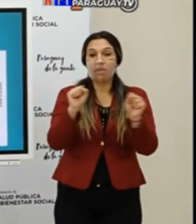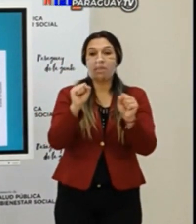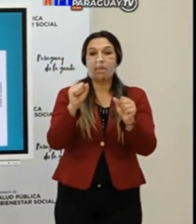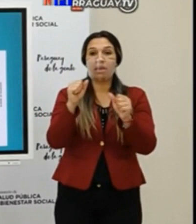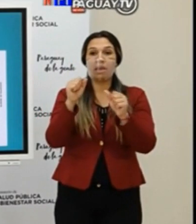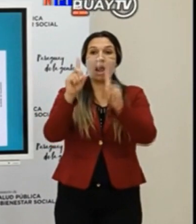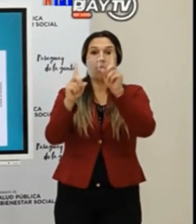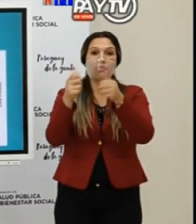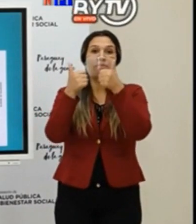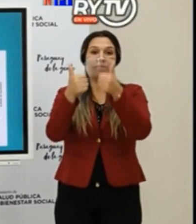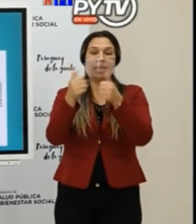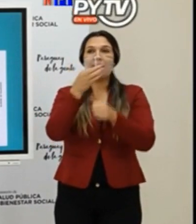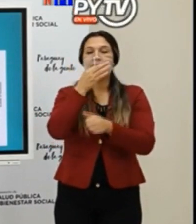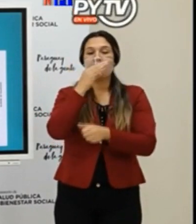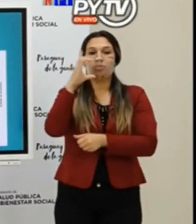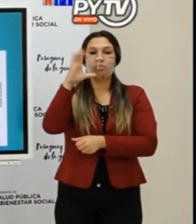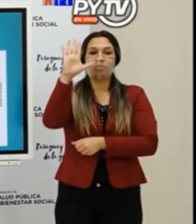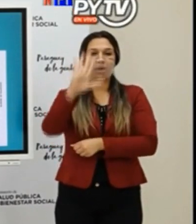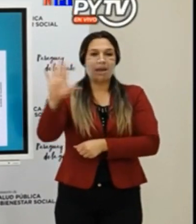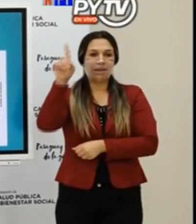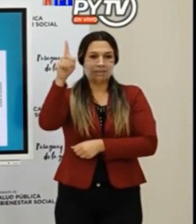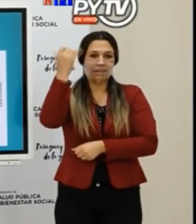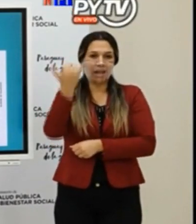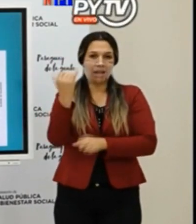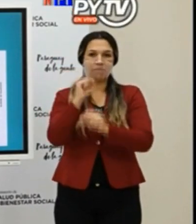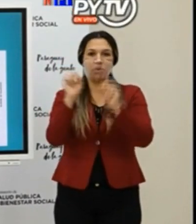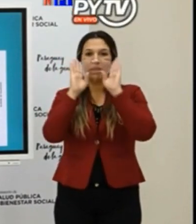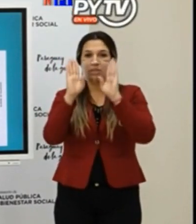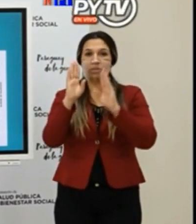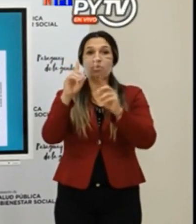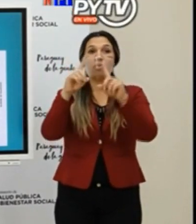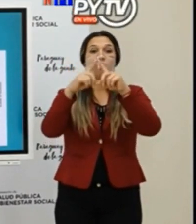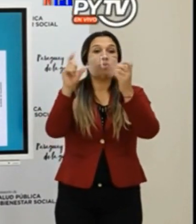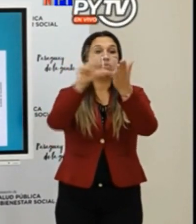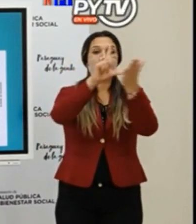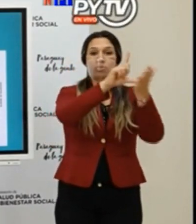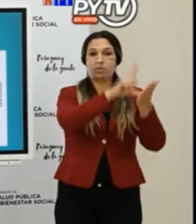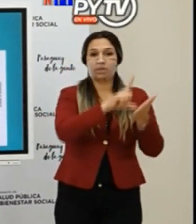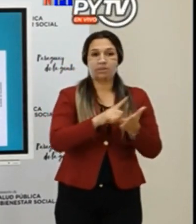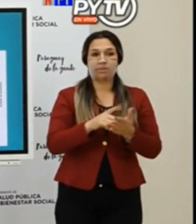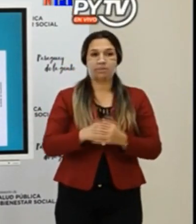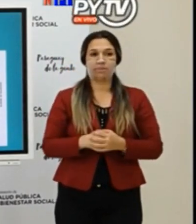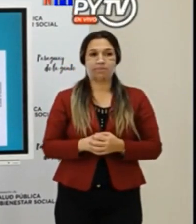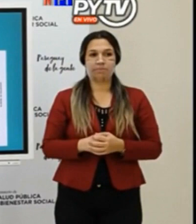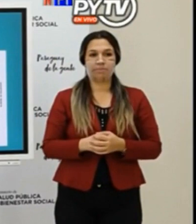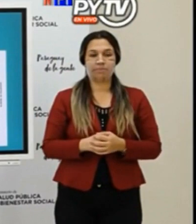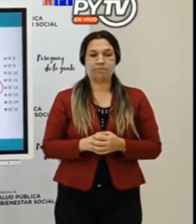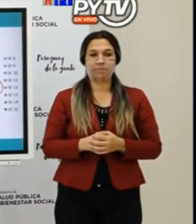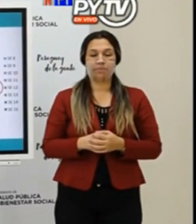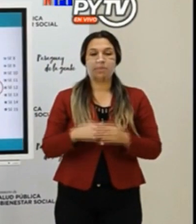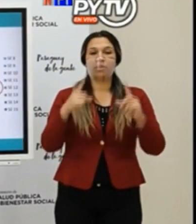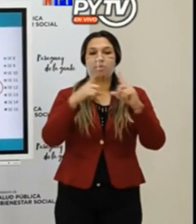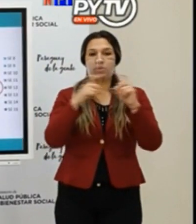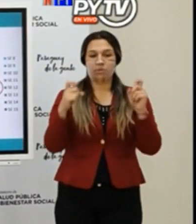mejor, como el este del país, y otras regiones que no. No veo, perdón. Siguiente.